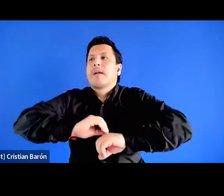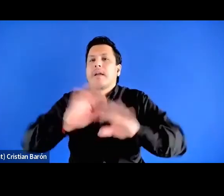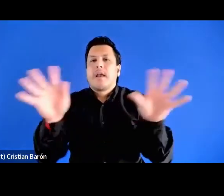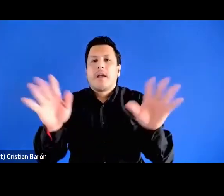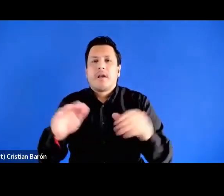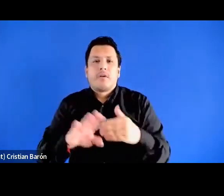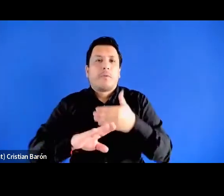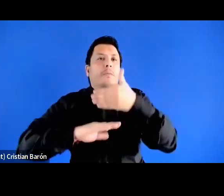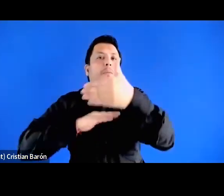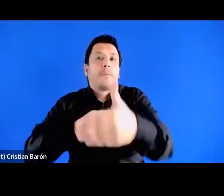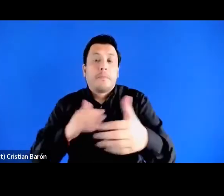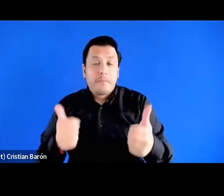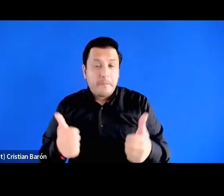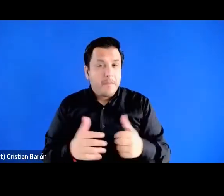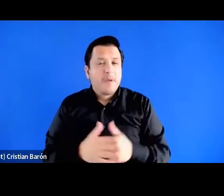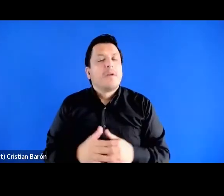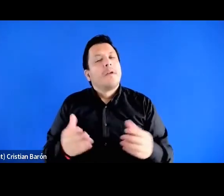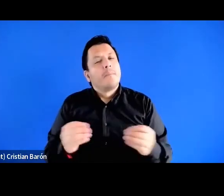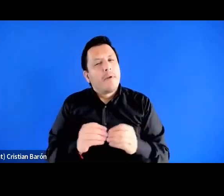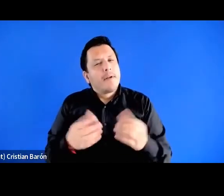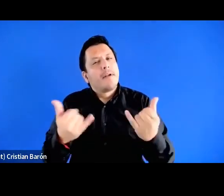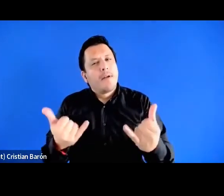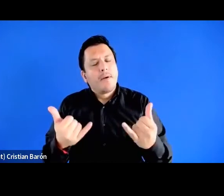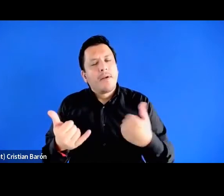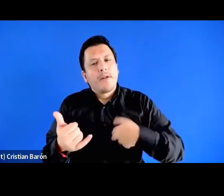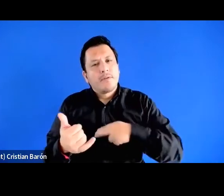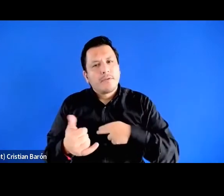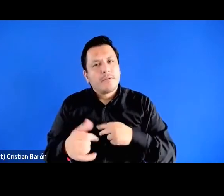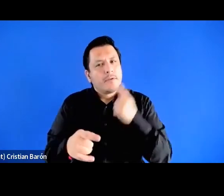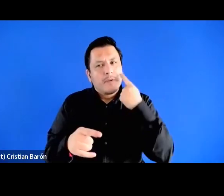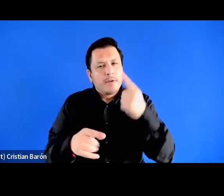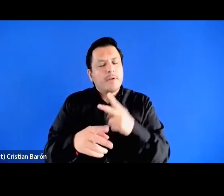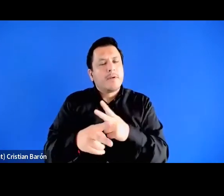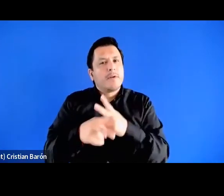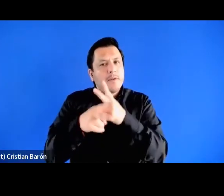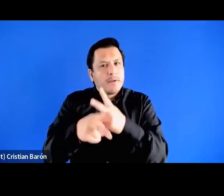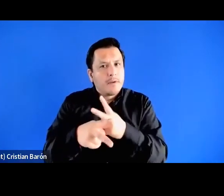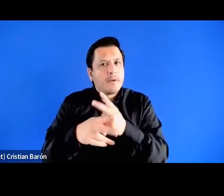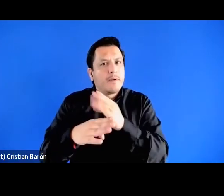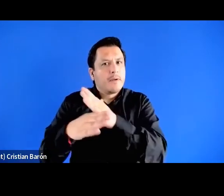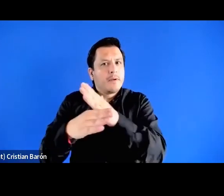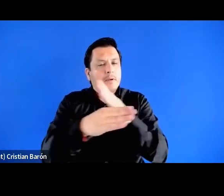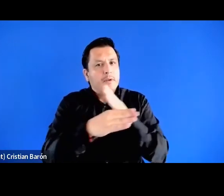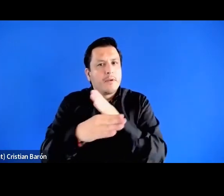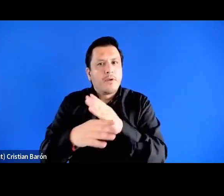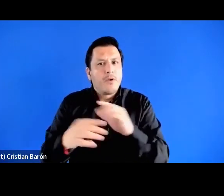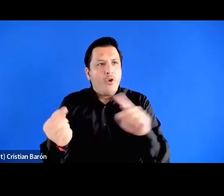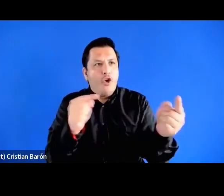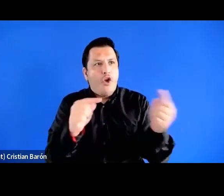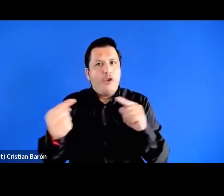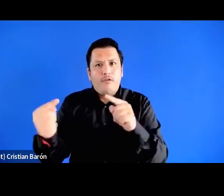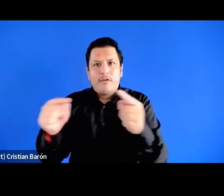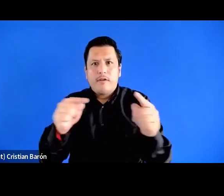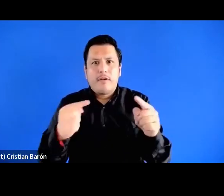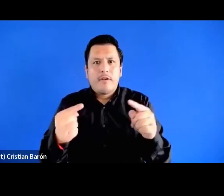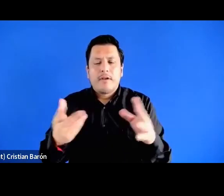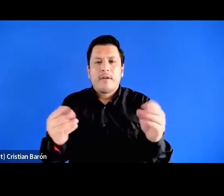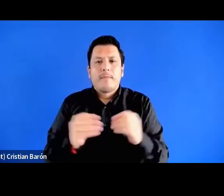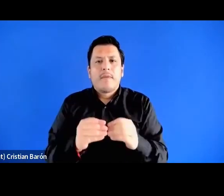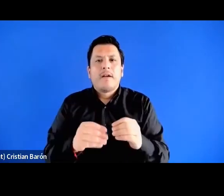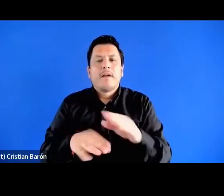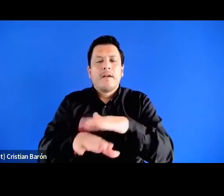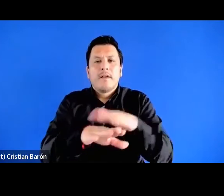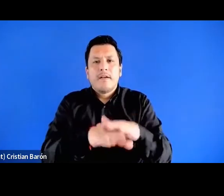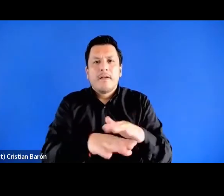Justamente todo el tiempo se nos previene del conflicto, es decir, nos han también como